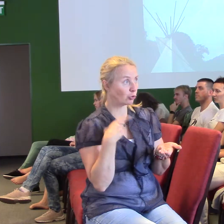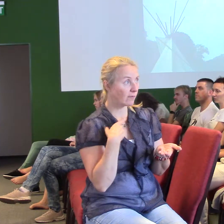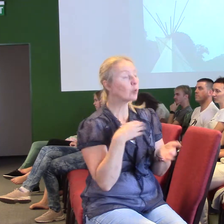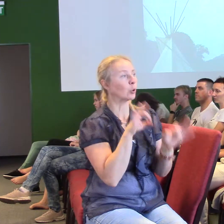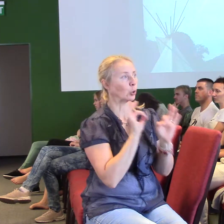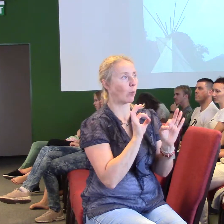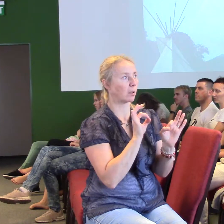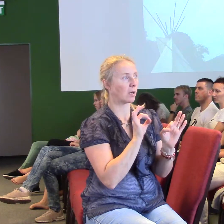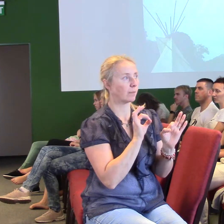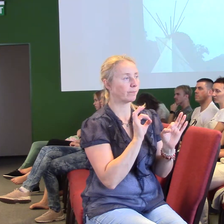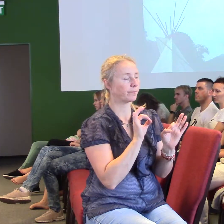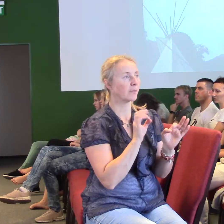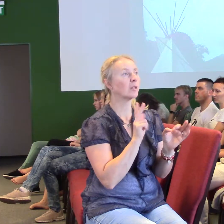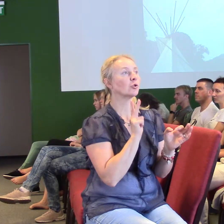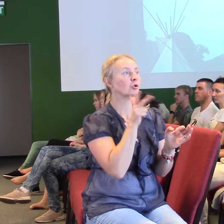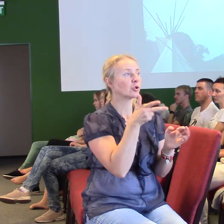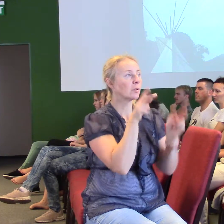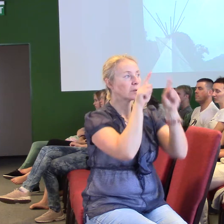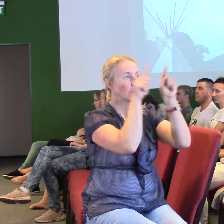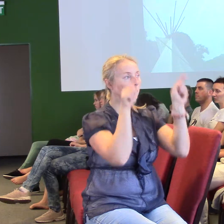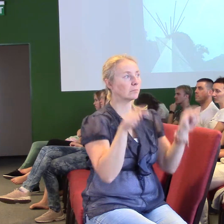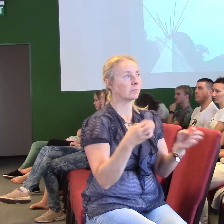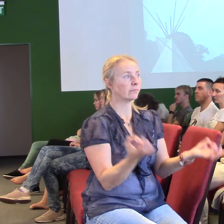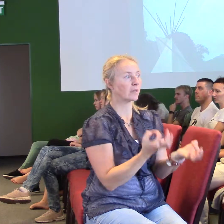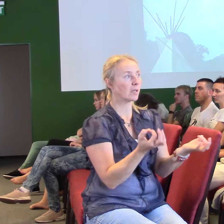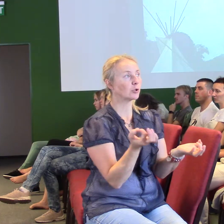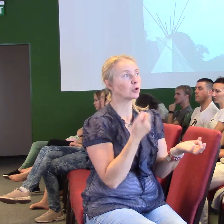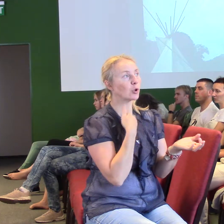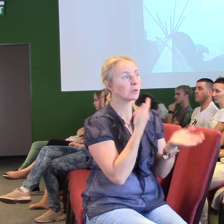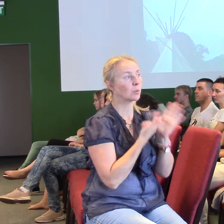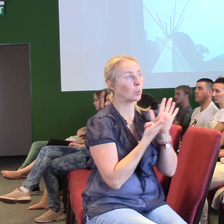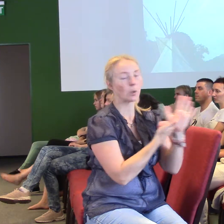Třetí věc, třetí obraz, který chci ukázat,